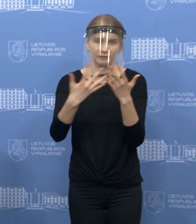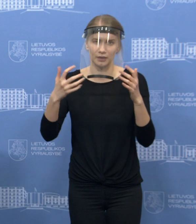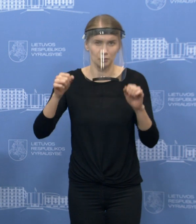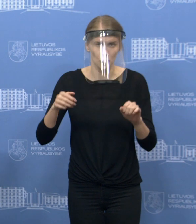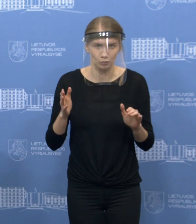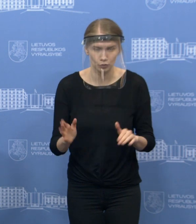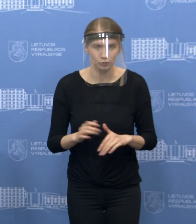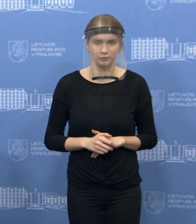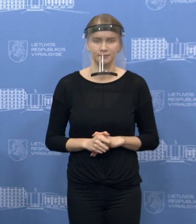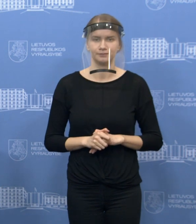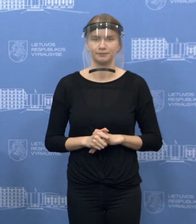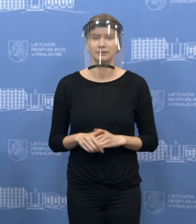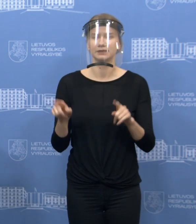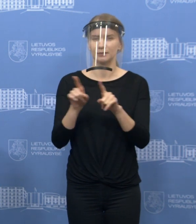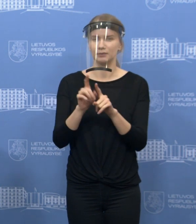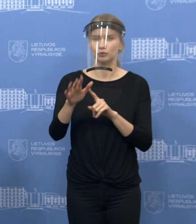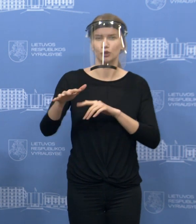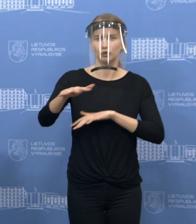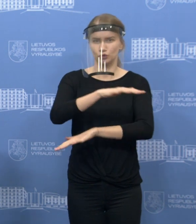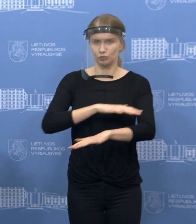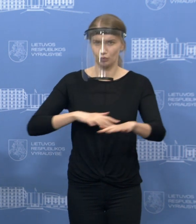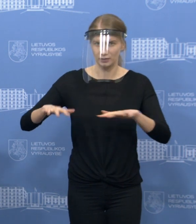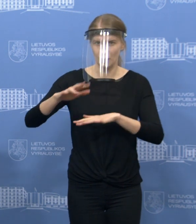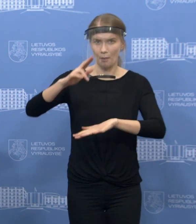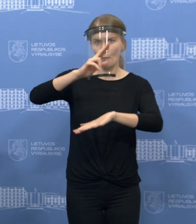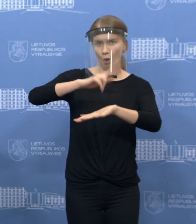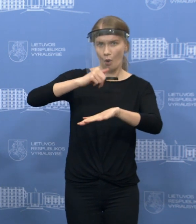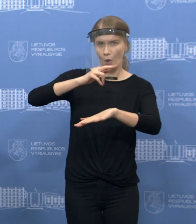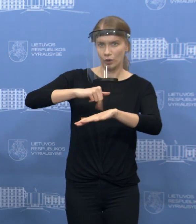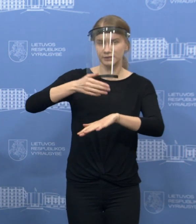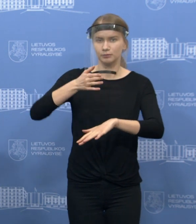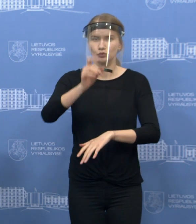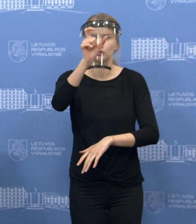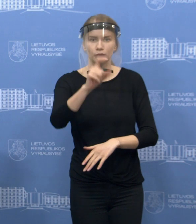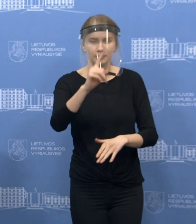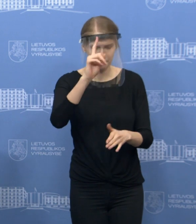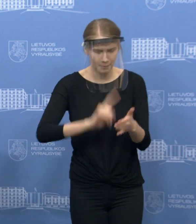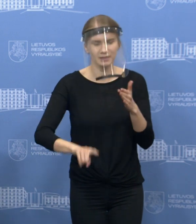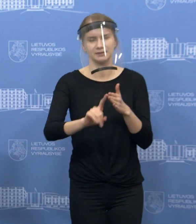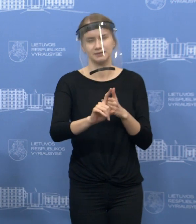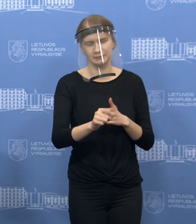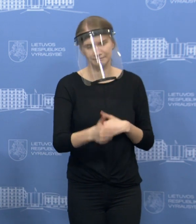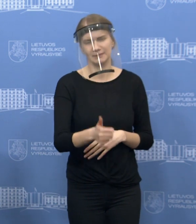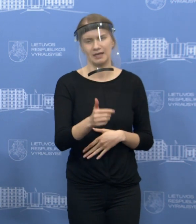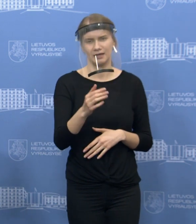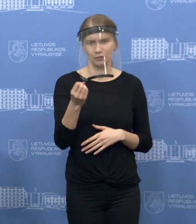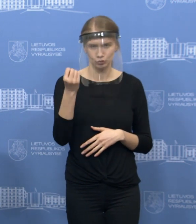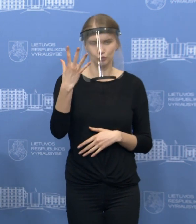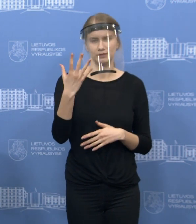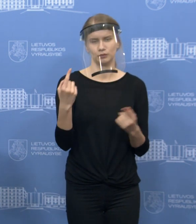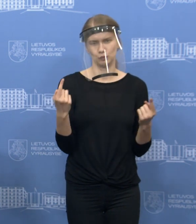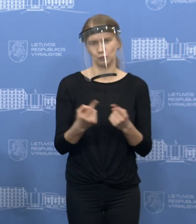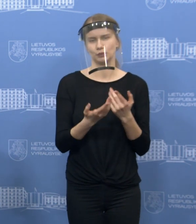bus ir tokių situacijų, kai policijos pareigūnai tiesiog patikės mūsų piliečių pasakymais,